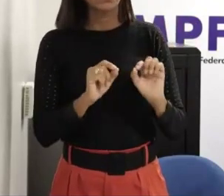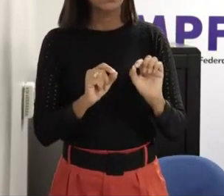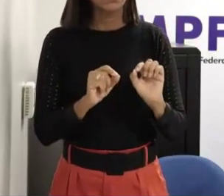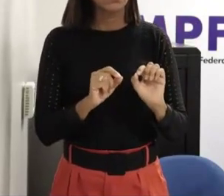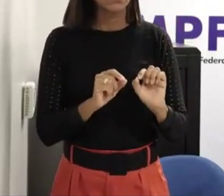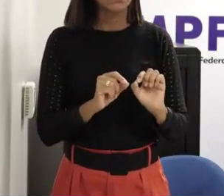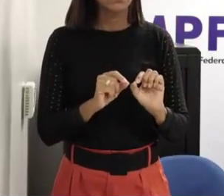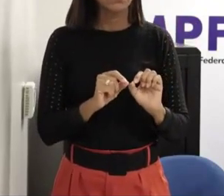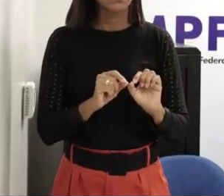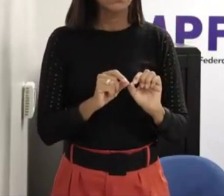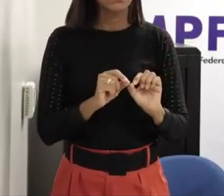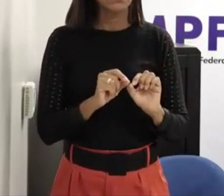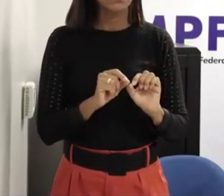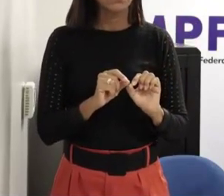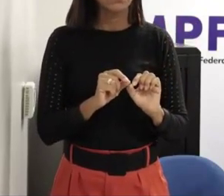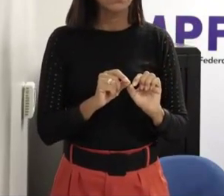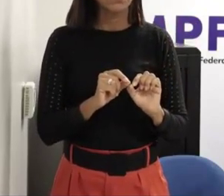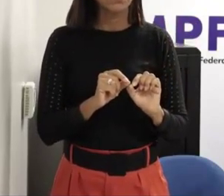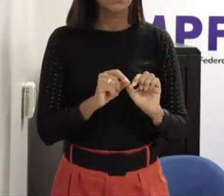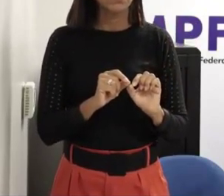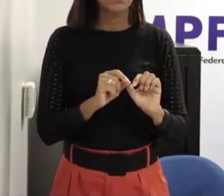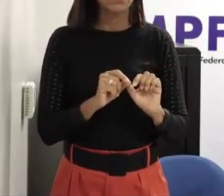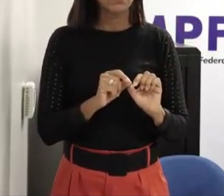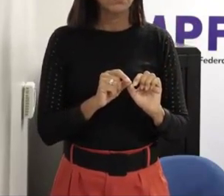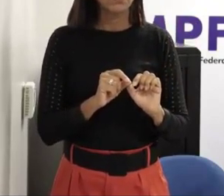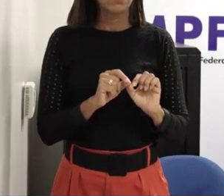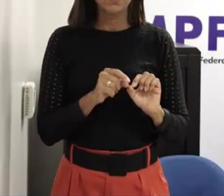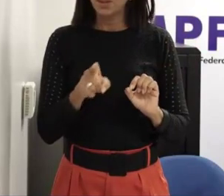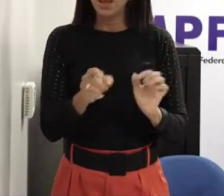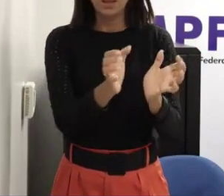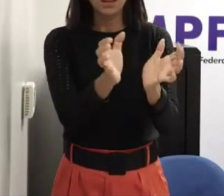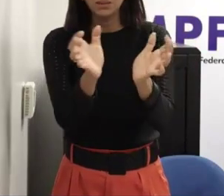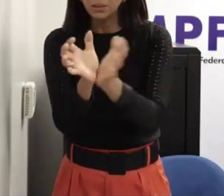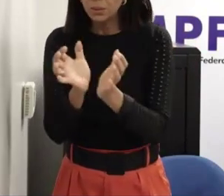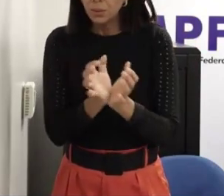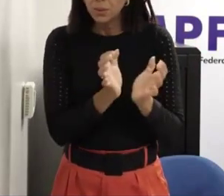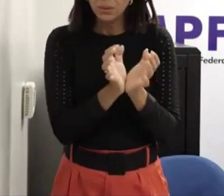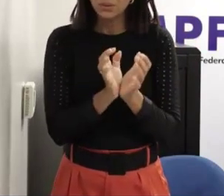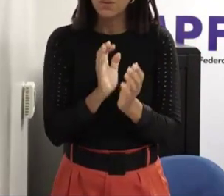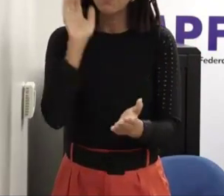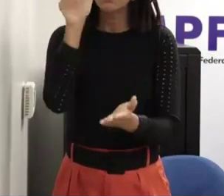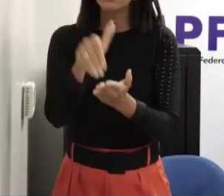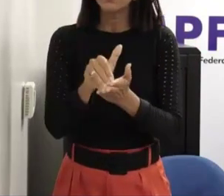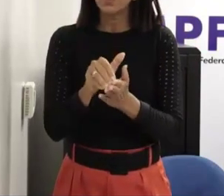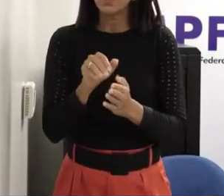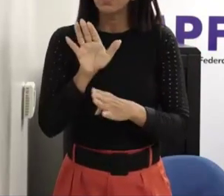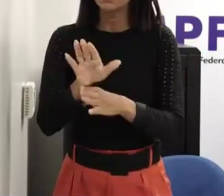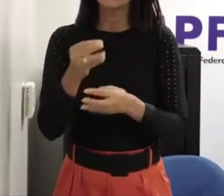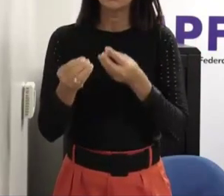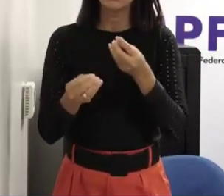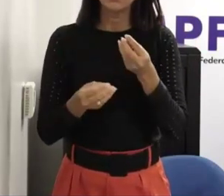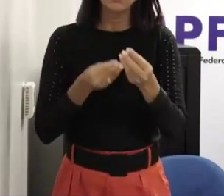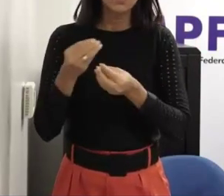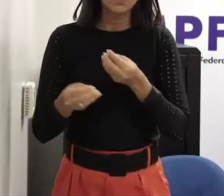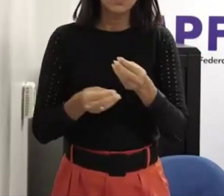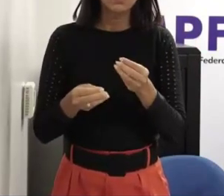de um resultado efetivo de atuação institucional e e mesmo de